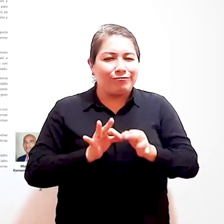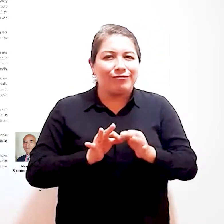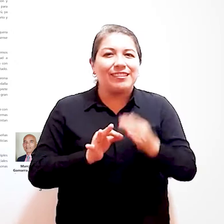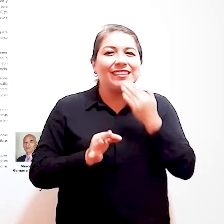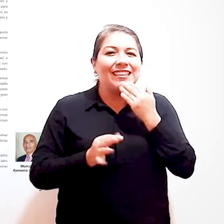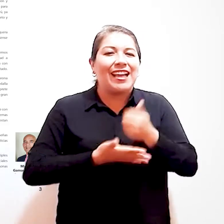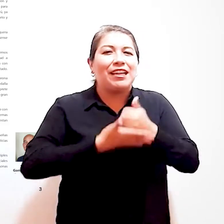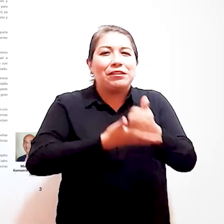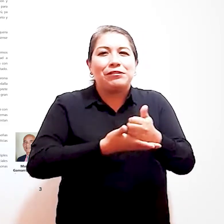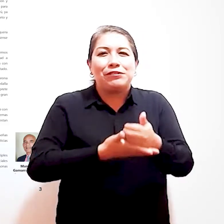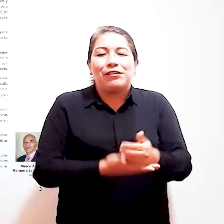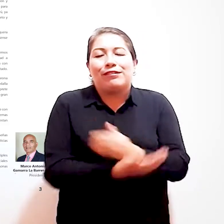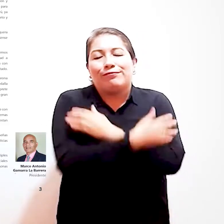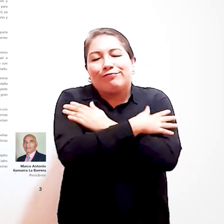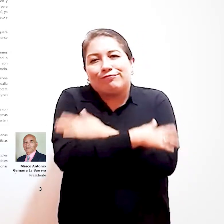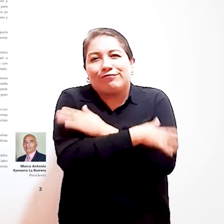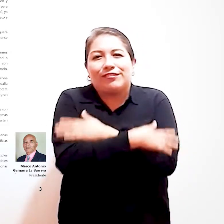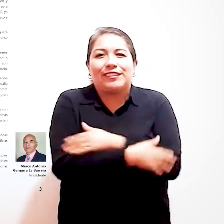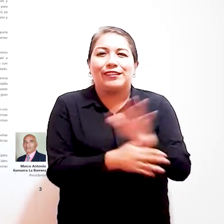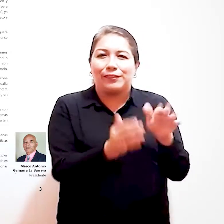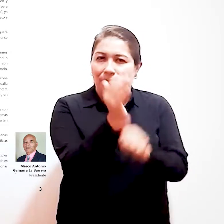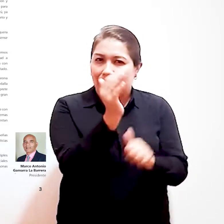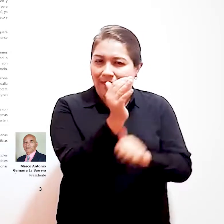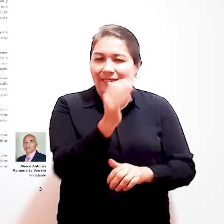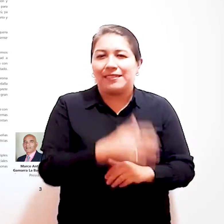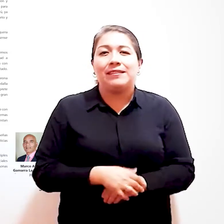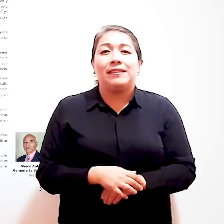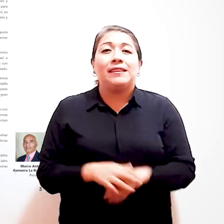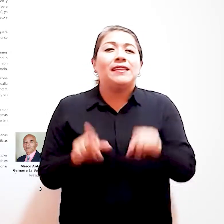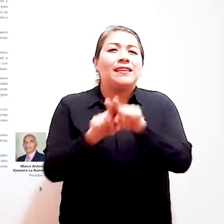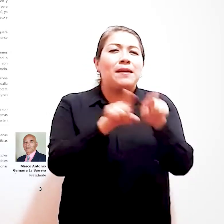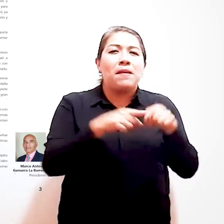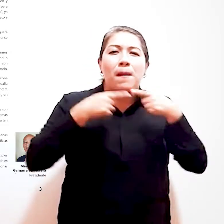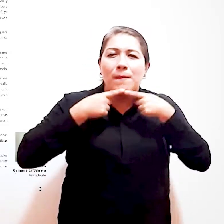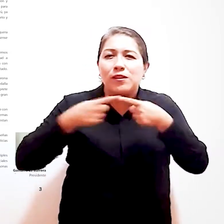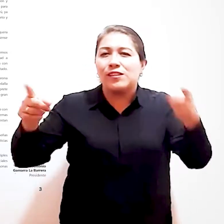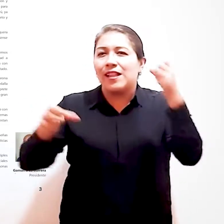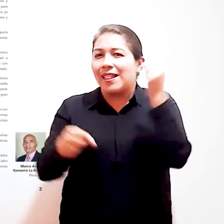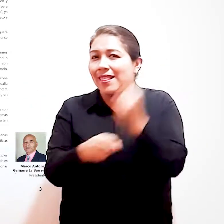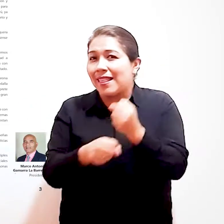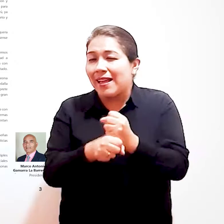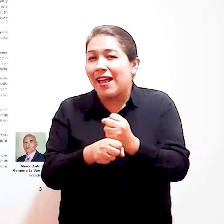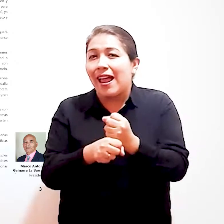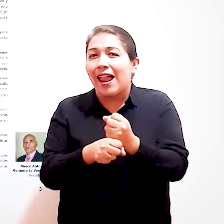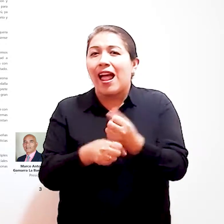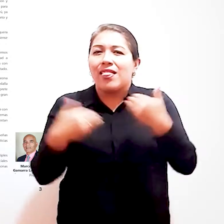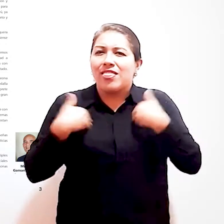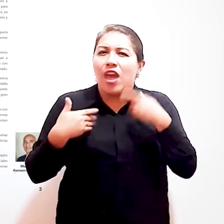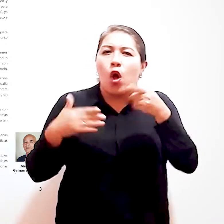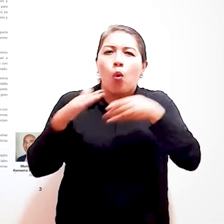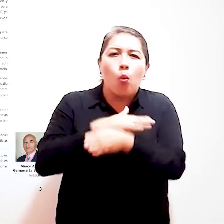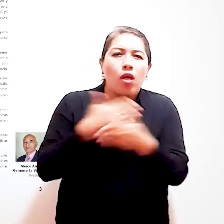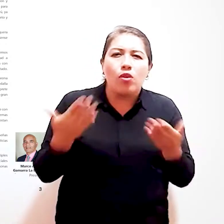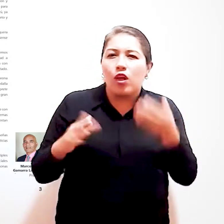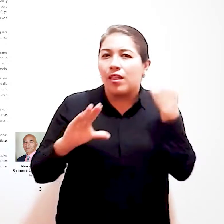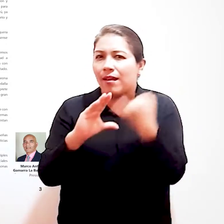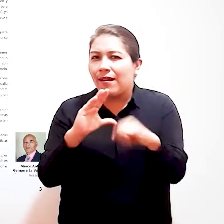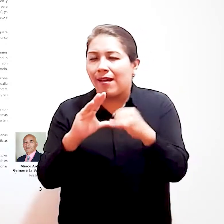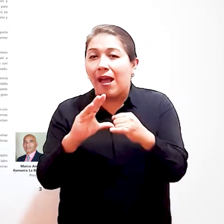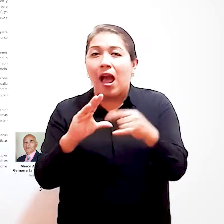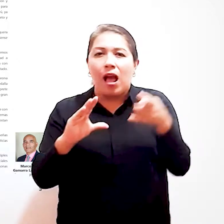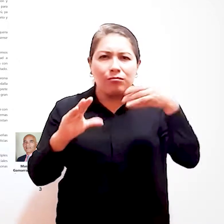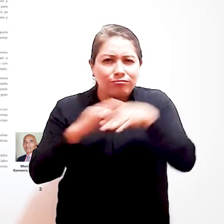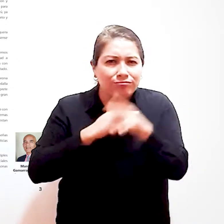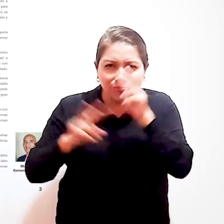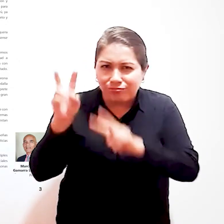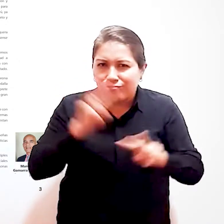cultivada por el gran amor de su hermana. El Ministerio de Trabajo y Promoción del Empleo lanzó una web accesible con la